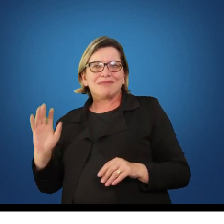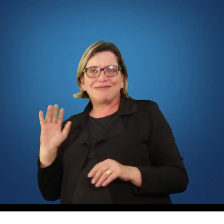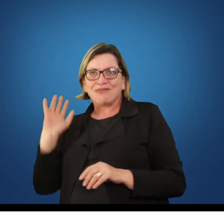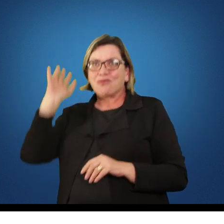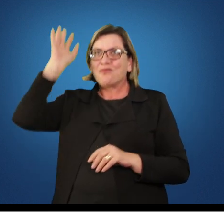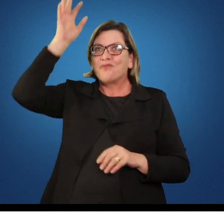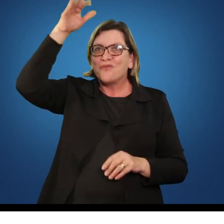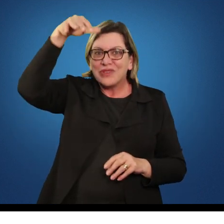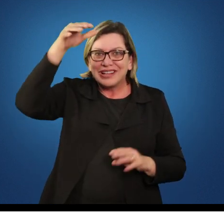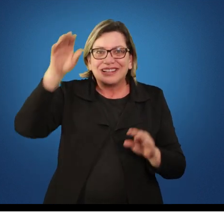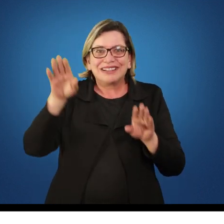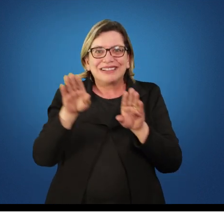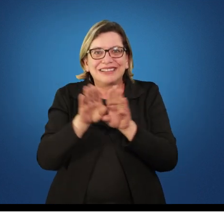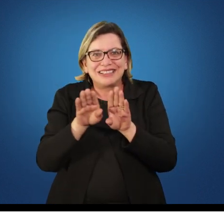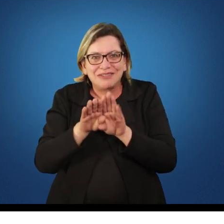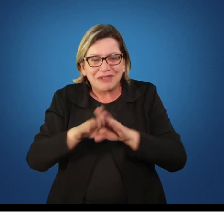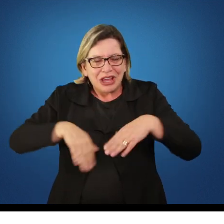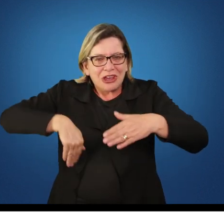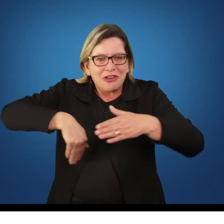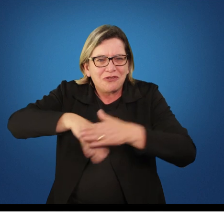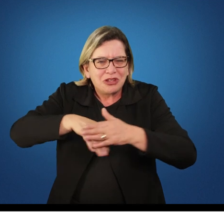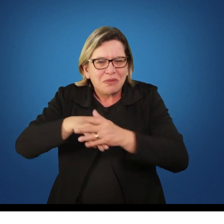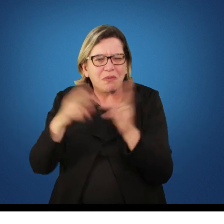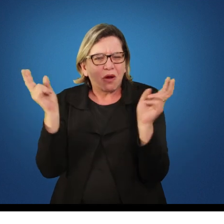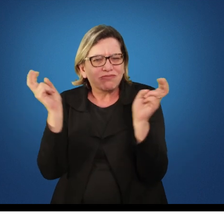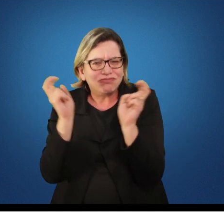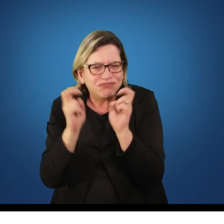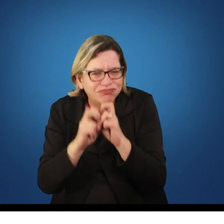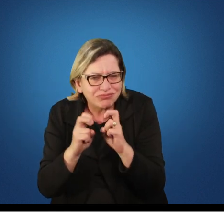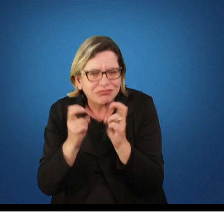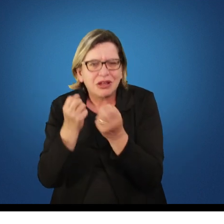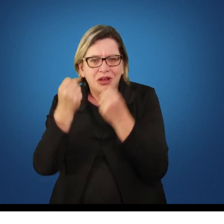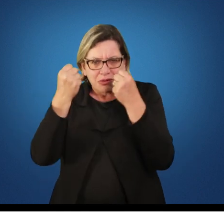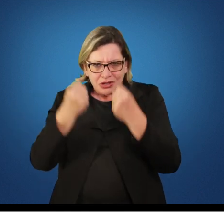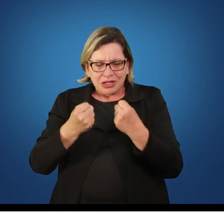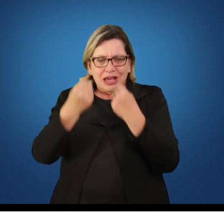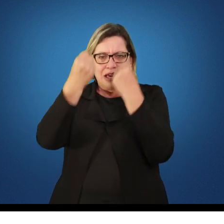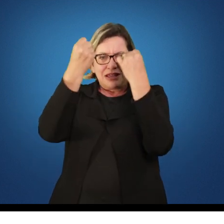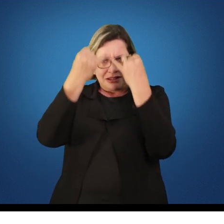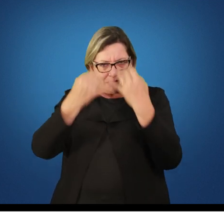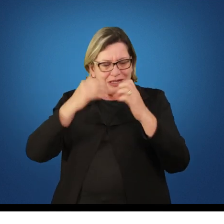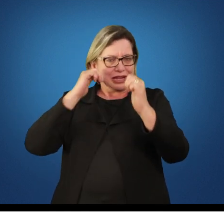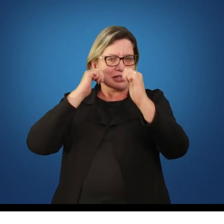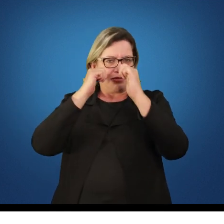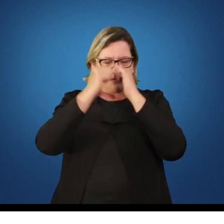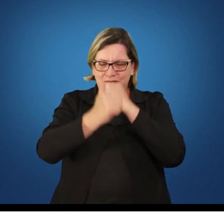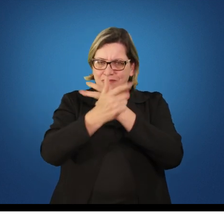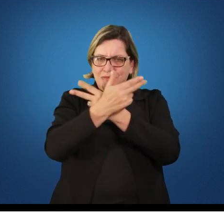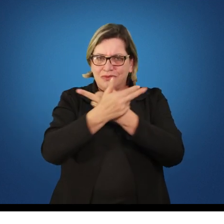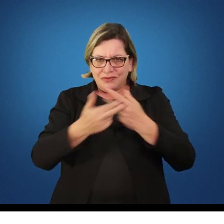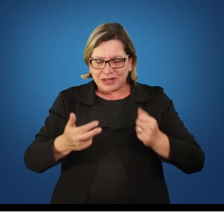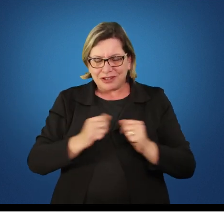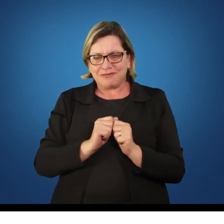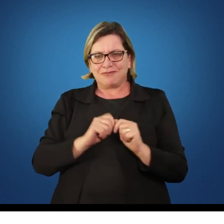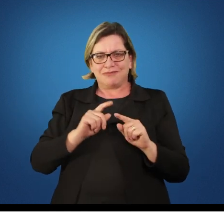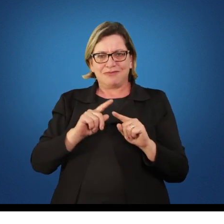poderia falar sobre futsal e futebol para vocês, o que nós achamos das modalidades coletivas, esportivas.